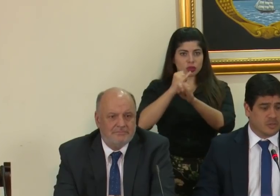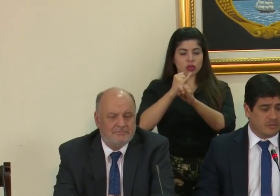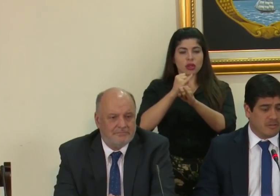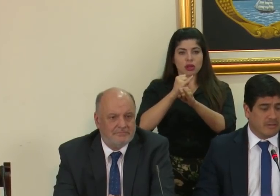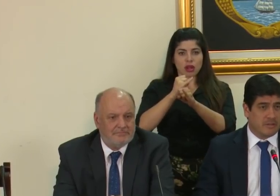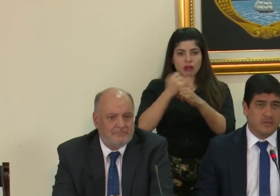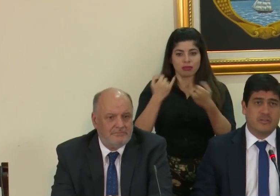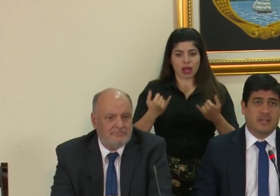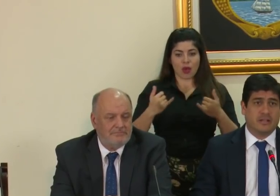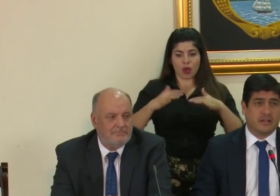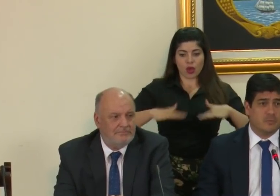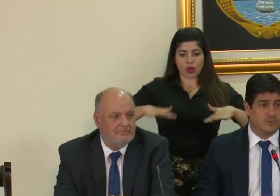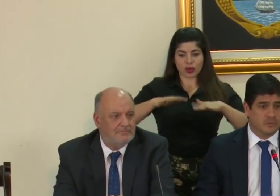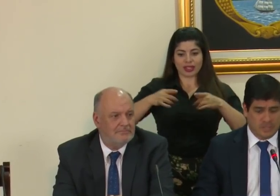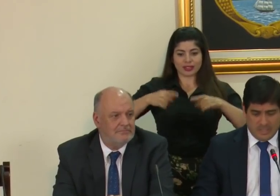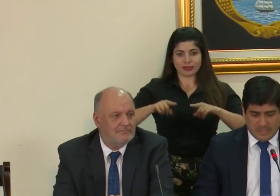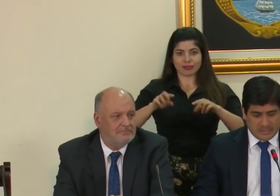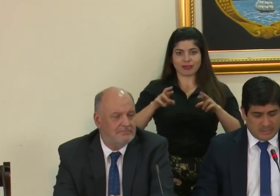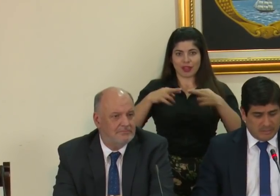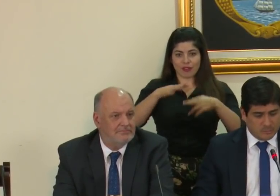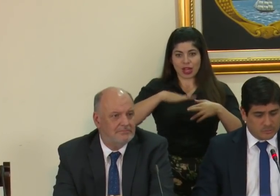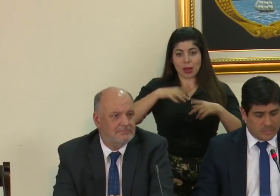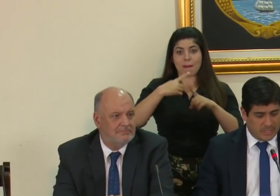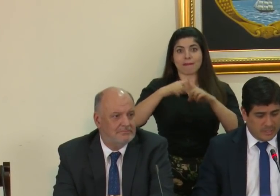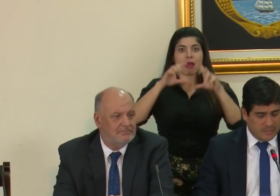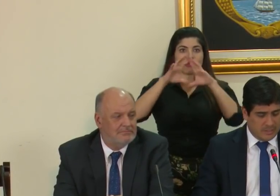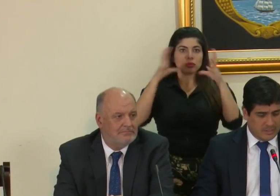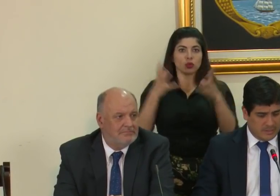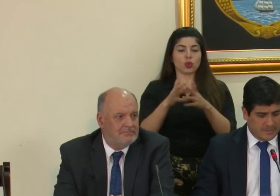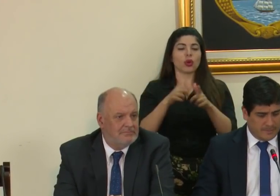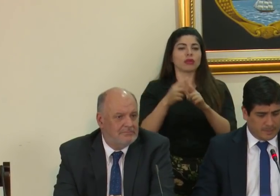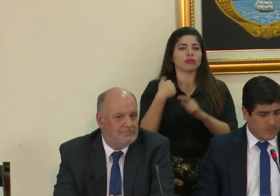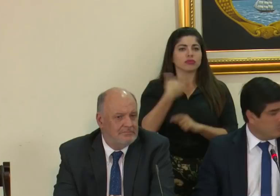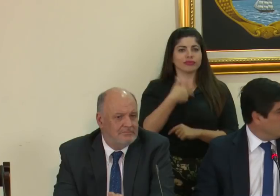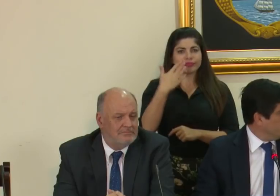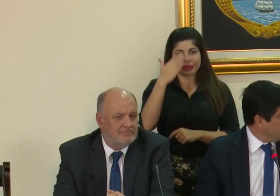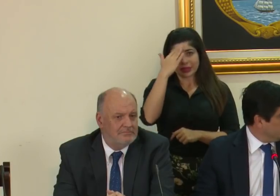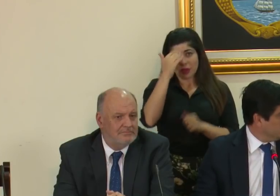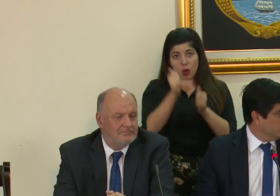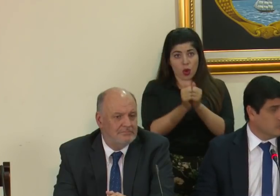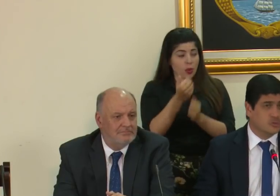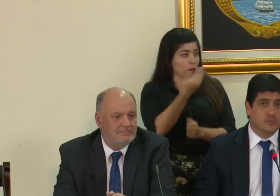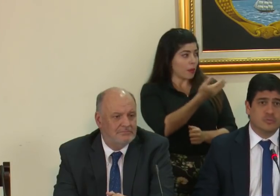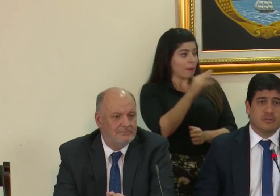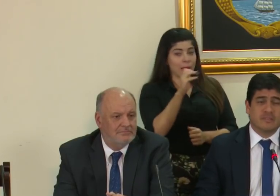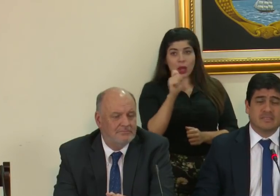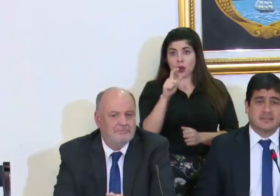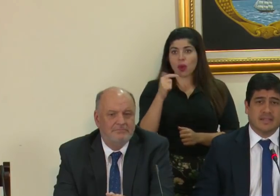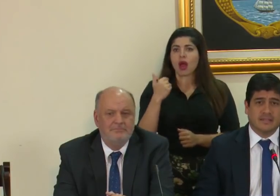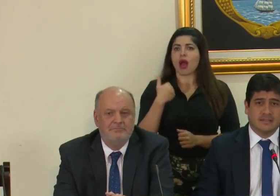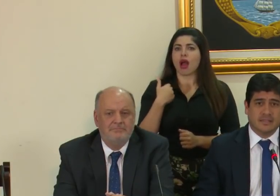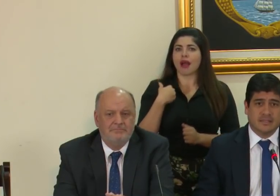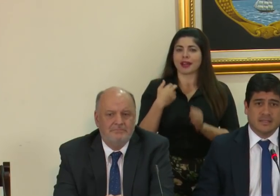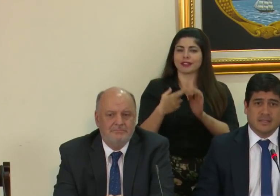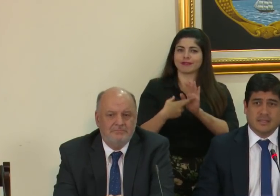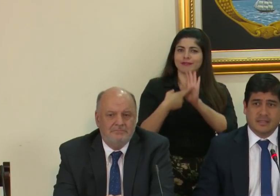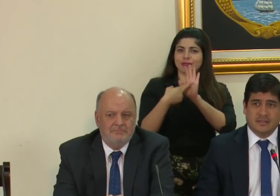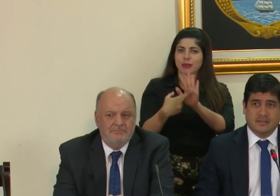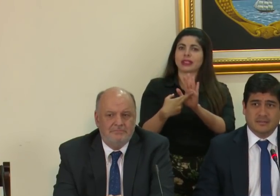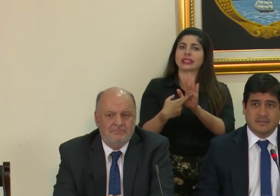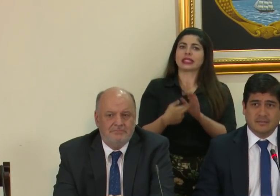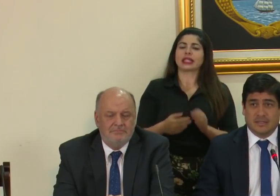el contexto que vive la región y en general el mundo, y sabemos que con don Manuel tenemos un representante